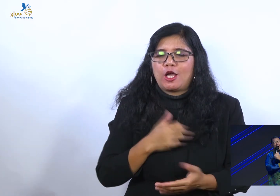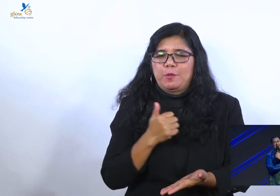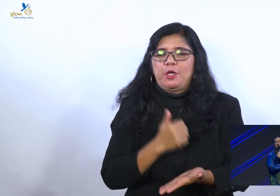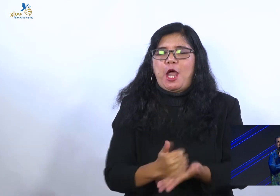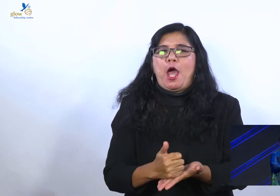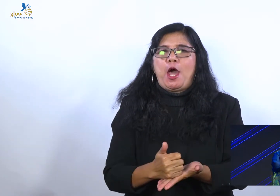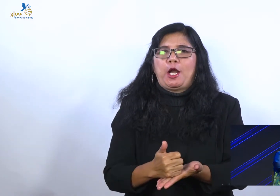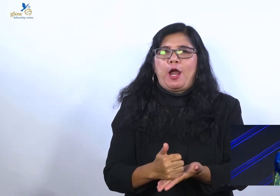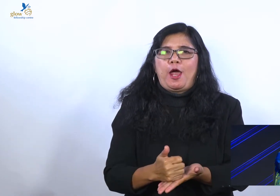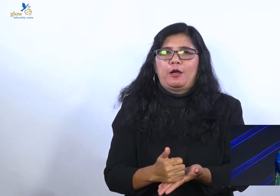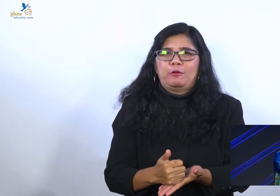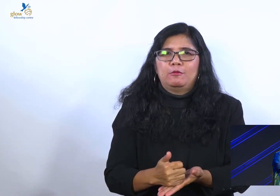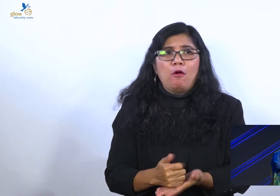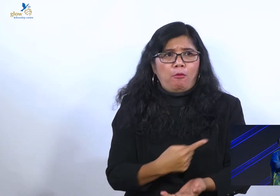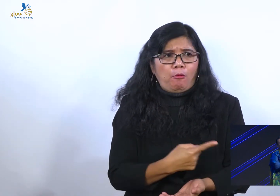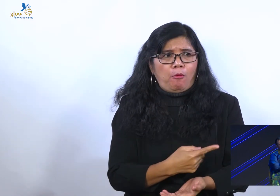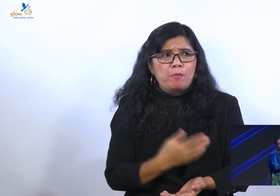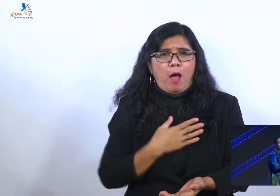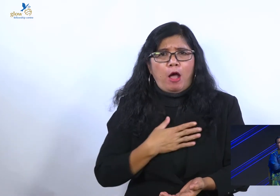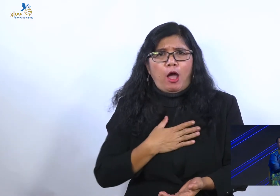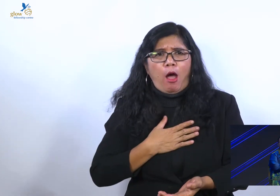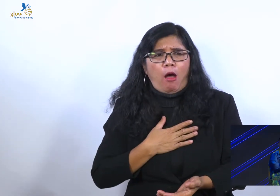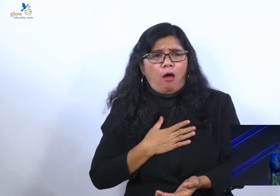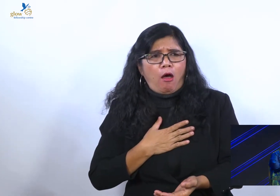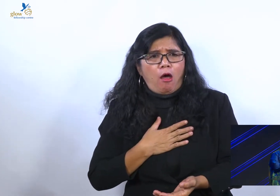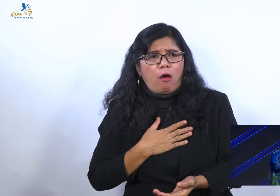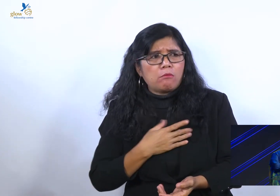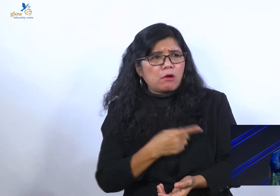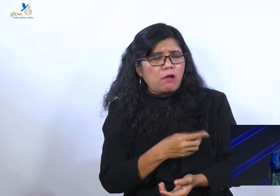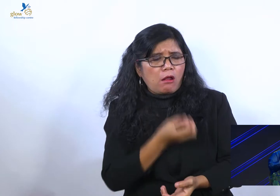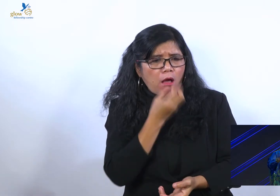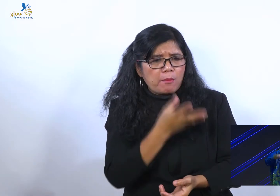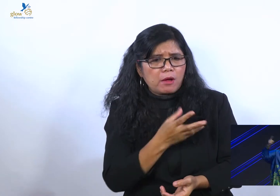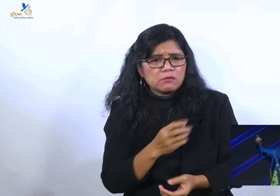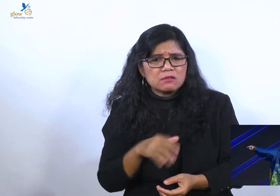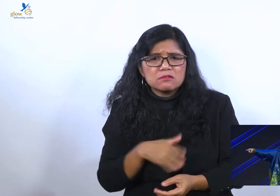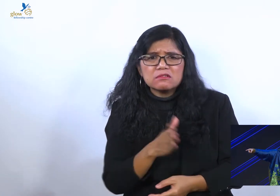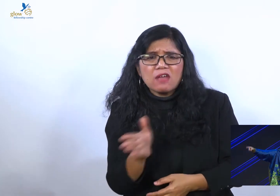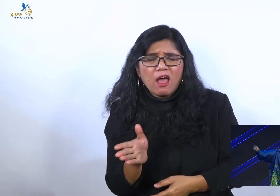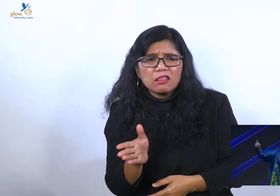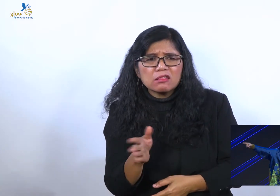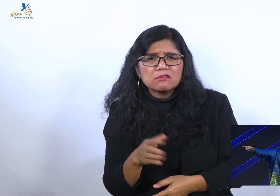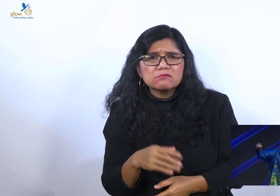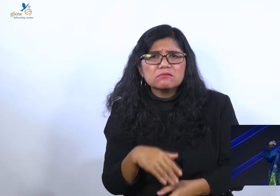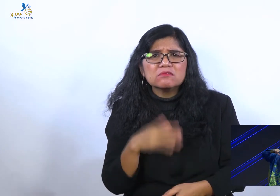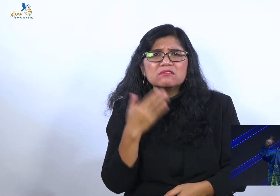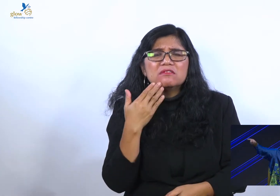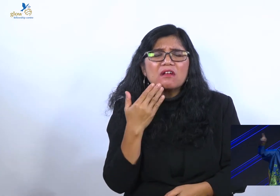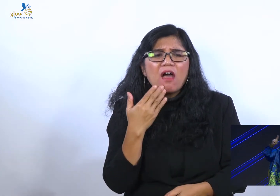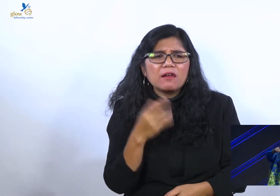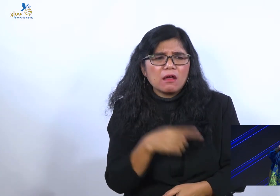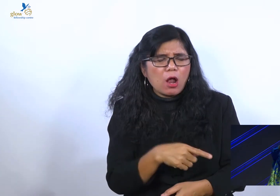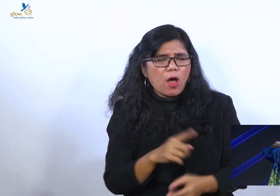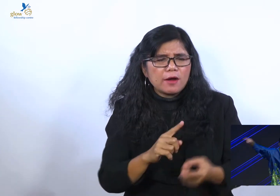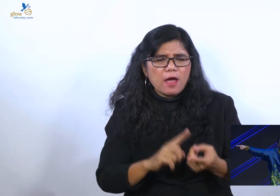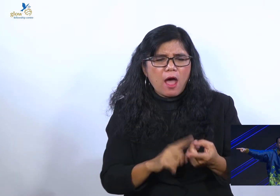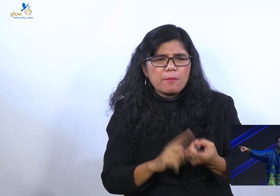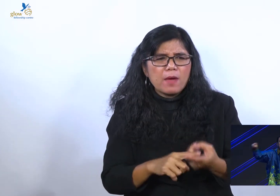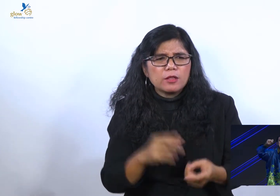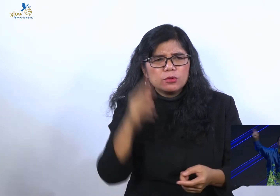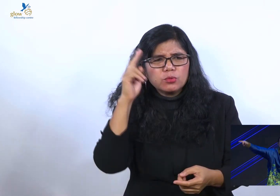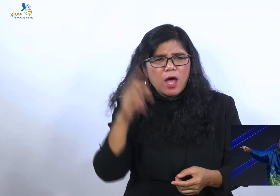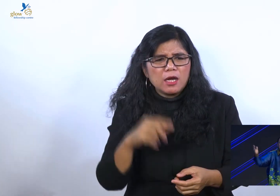Bangga sekali kalau bisa mengabarkan sesat. Folks, buat saya sederhana, kalau ada temanmu, ada hamba Tuhan lain sesat,